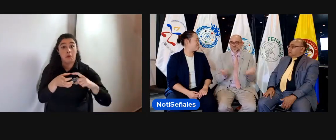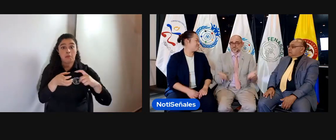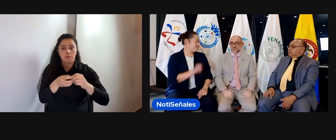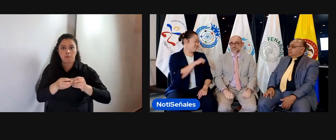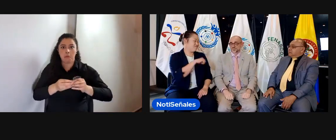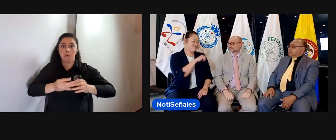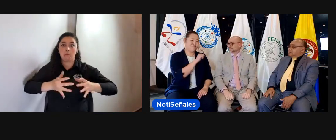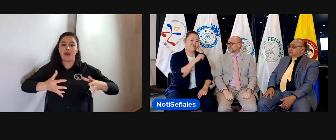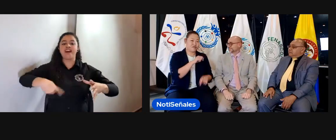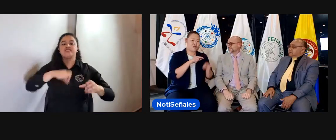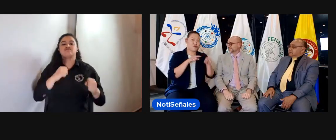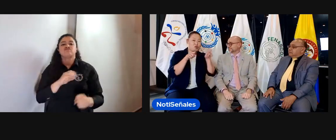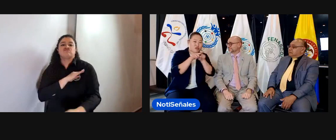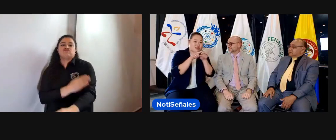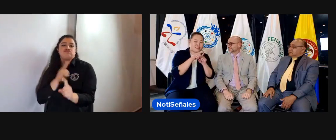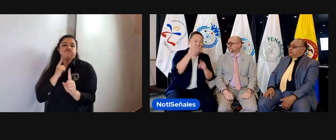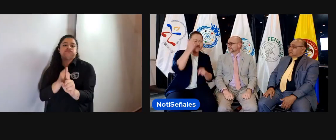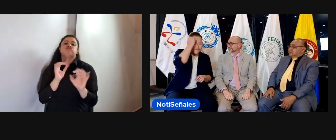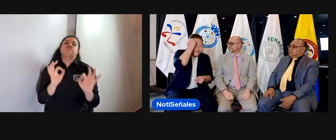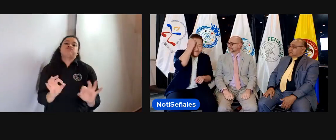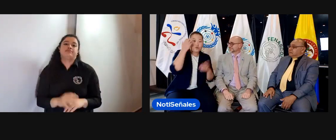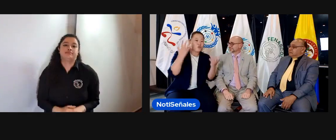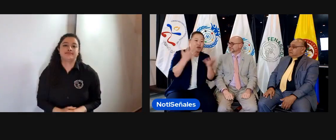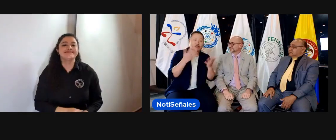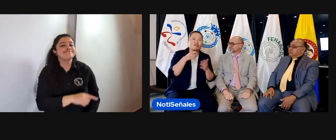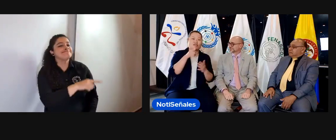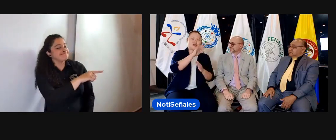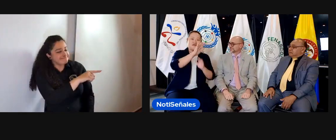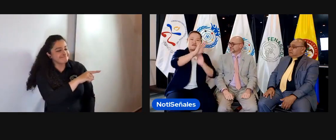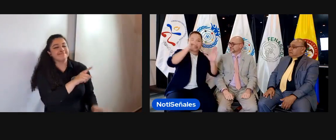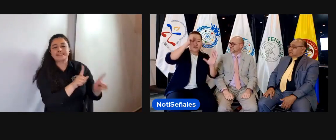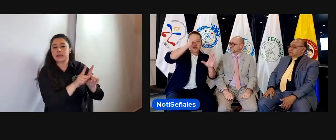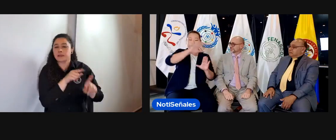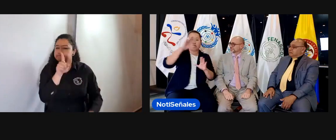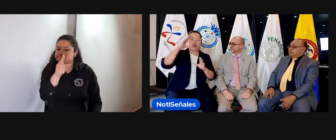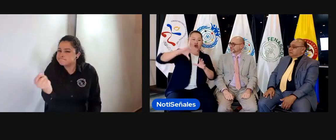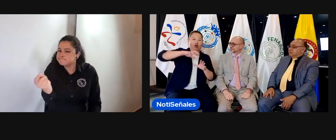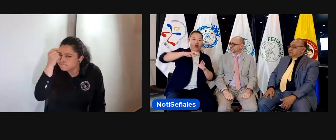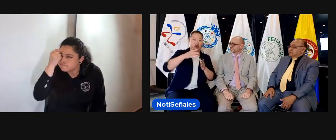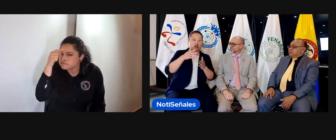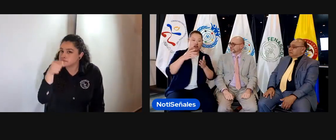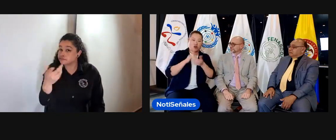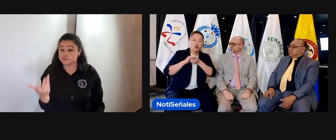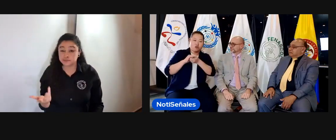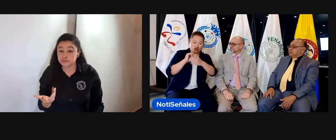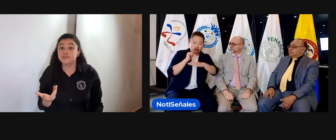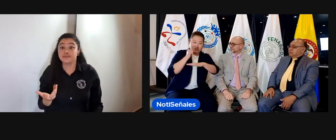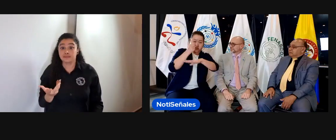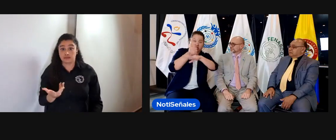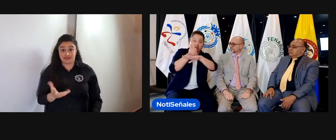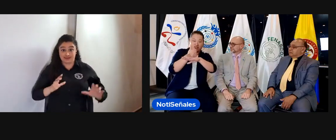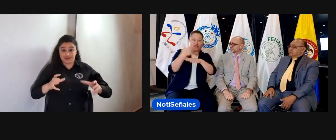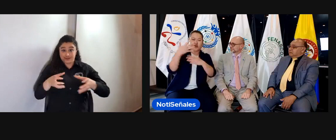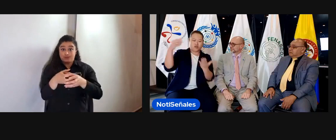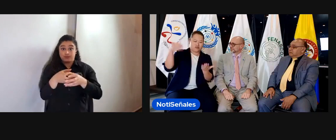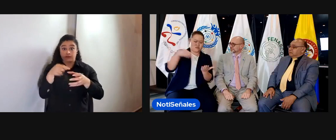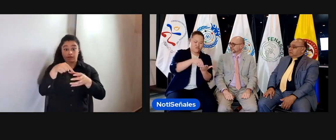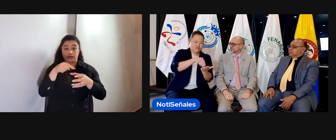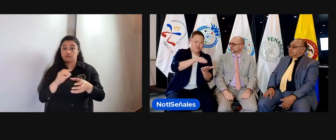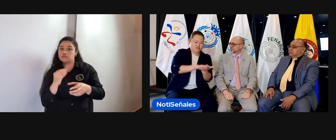esa fortaleza de la comunidad. Sí, así es, Joe. Nosotros, efectivamente, viendo el trabajo